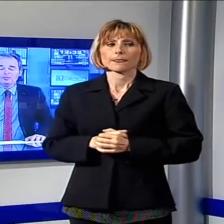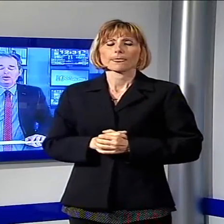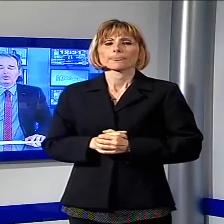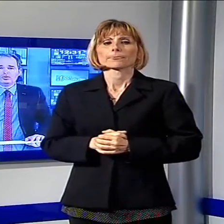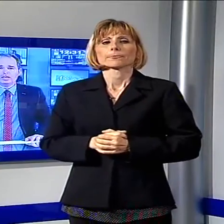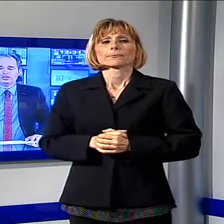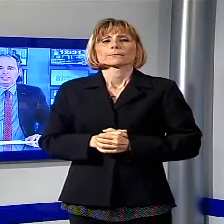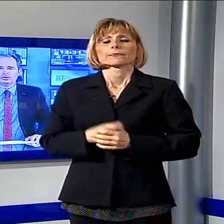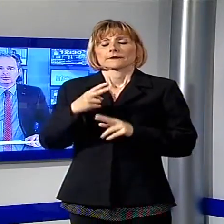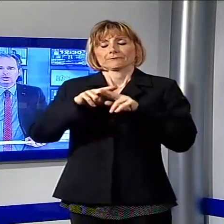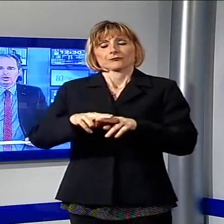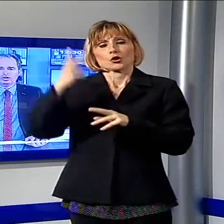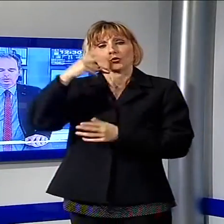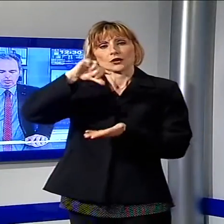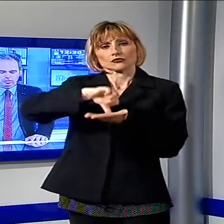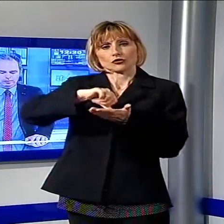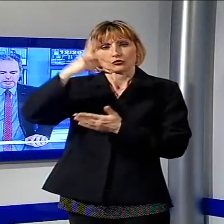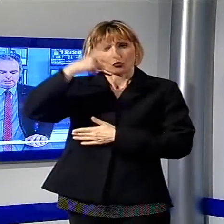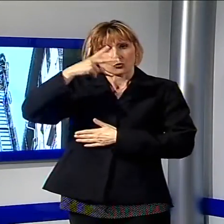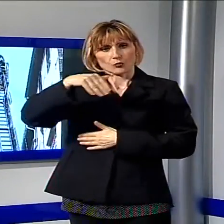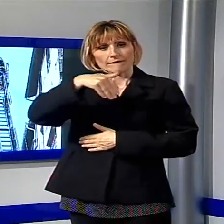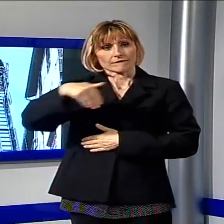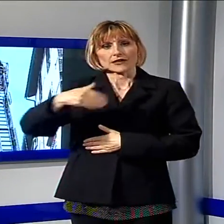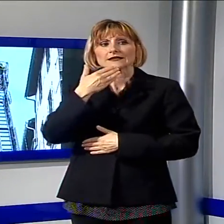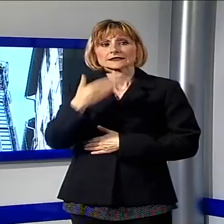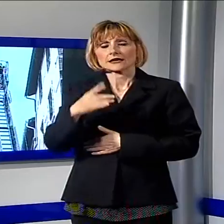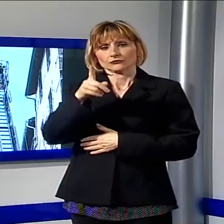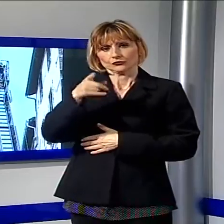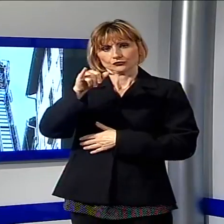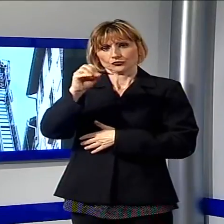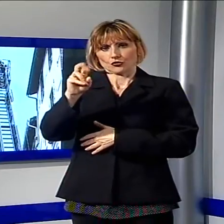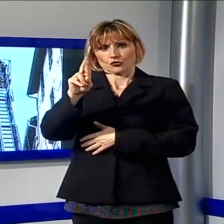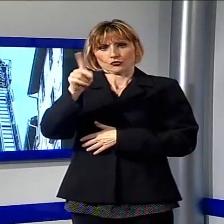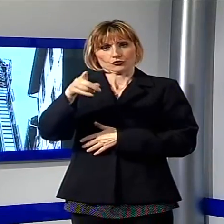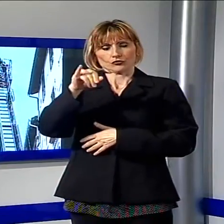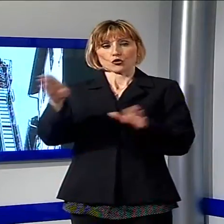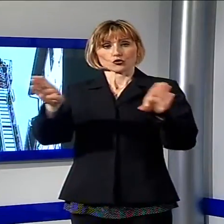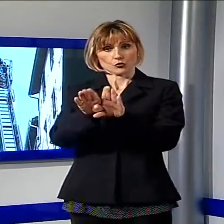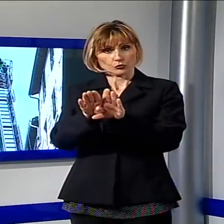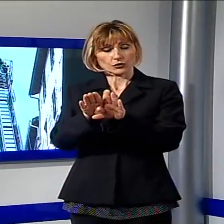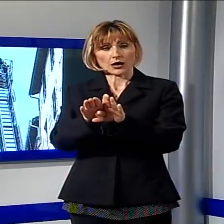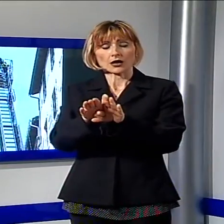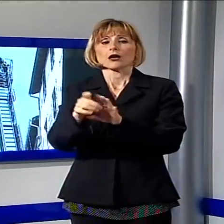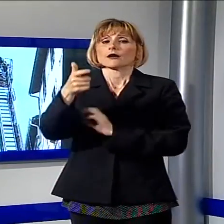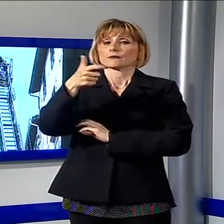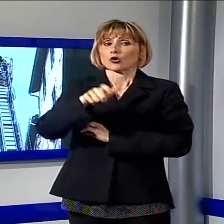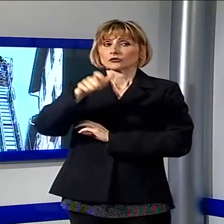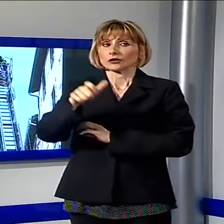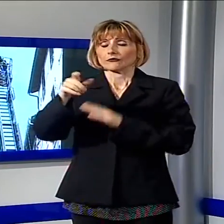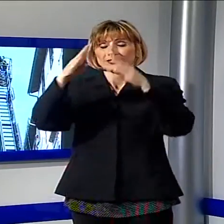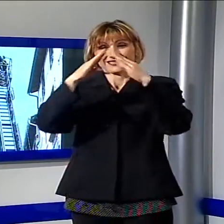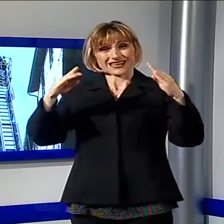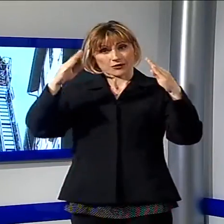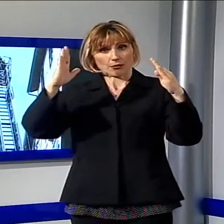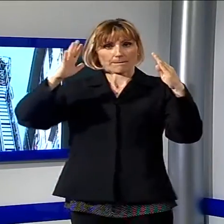Rimaniamo a Lucca, in centro storico, via San Giorgio è rimasta chiusa in mattinata per alcune ore a causa della caduta di una